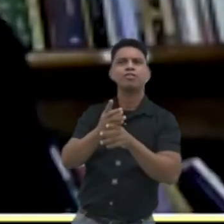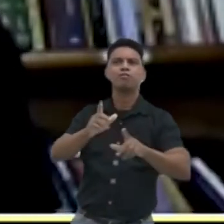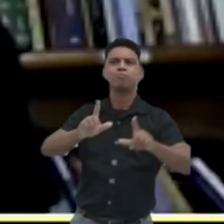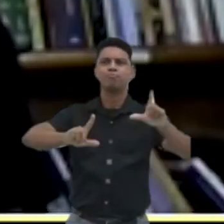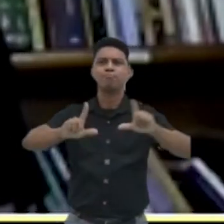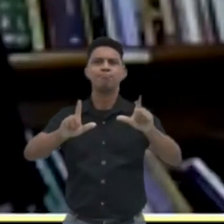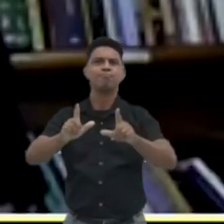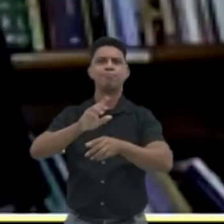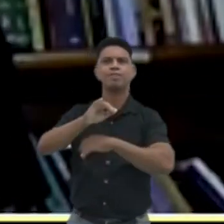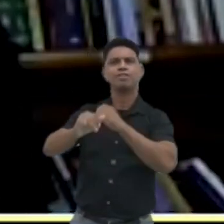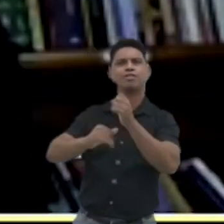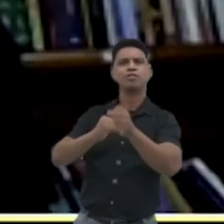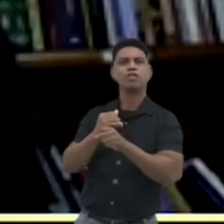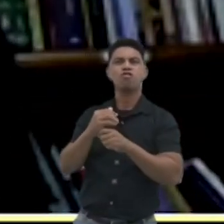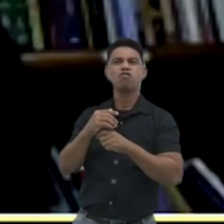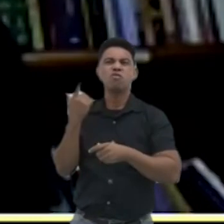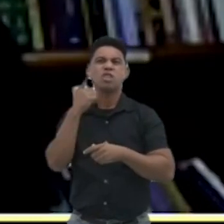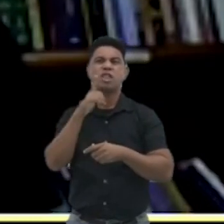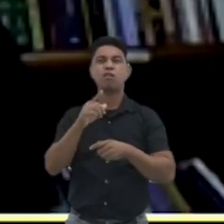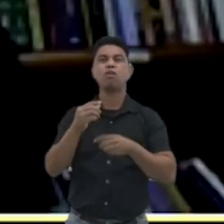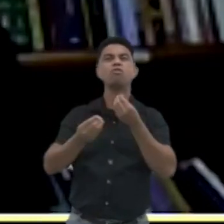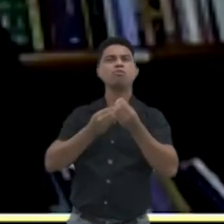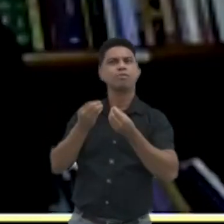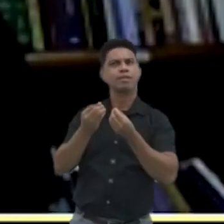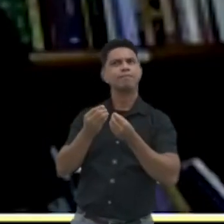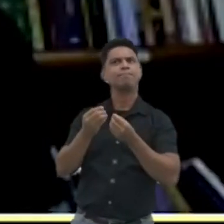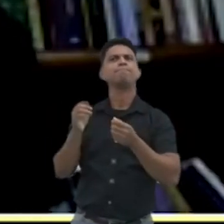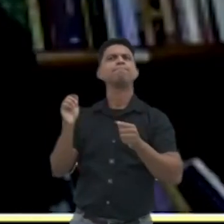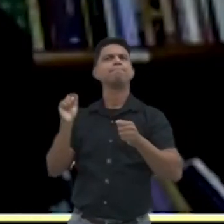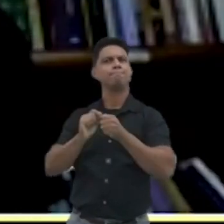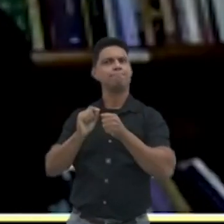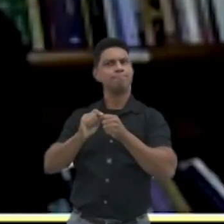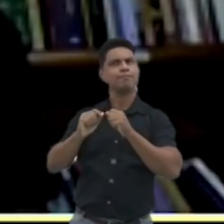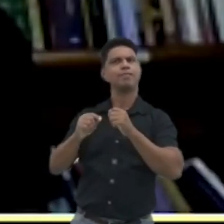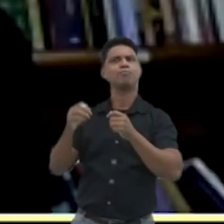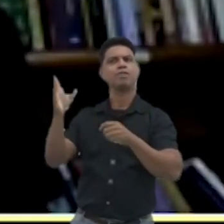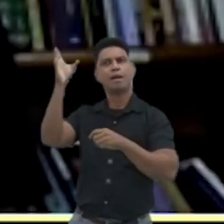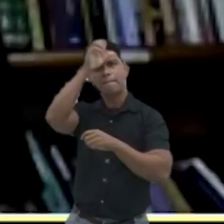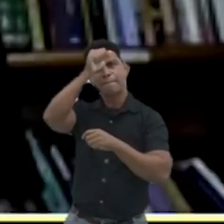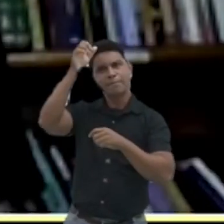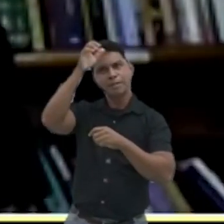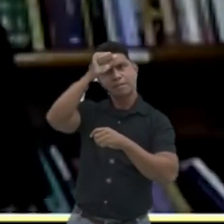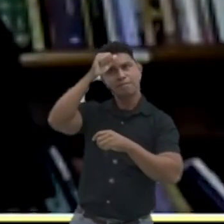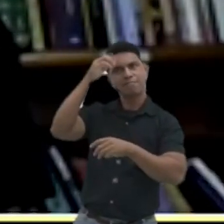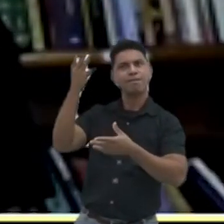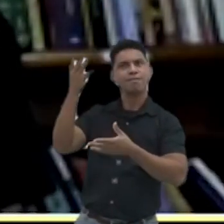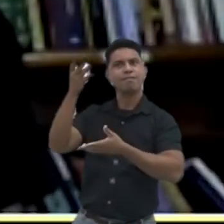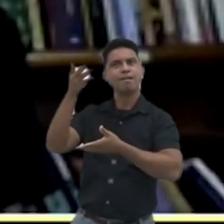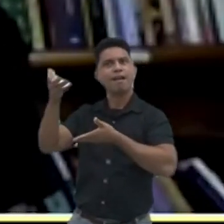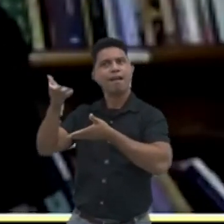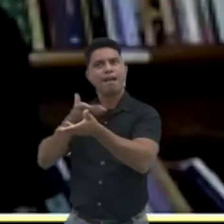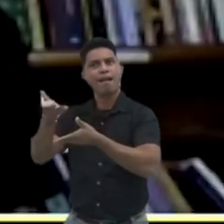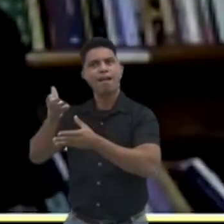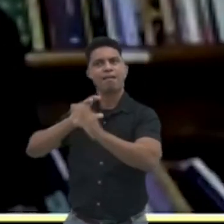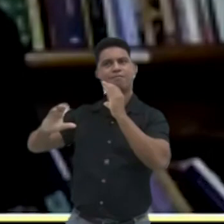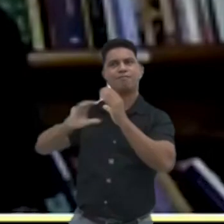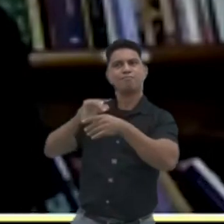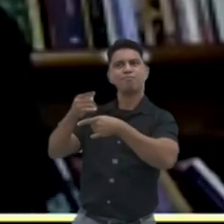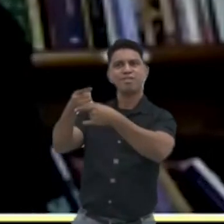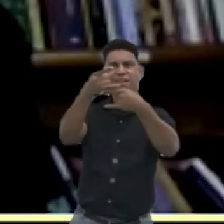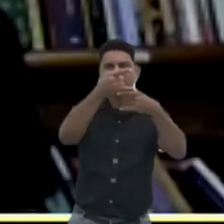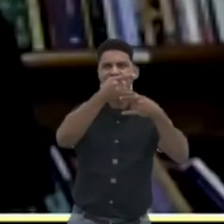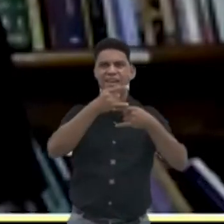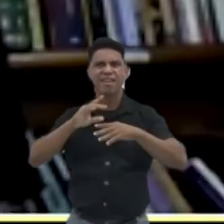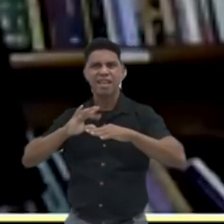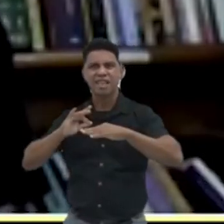obrigadas a aprender a se comunicar por plataformas de mídia. Então, por que não